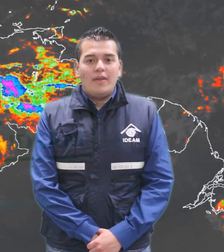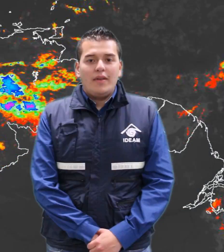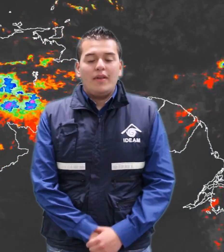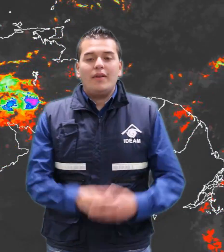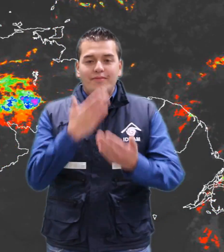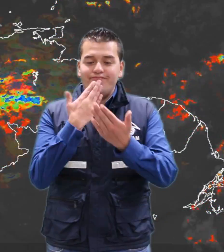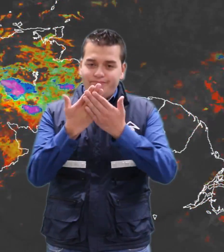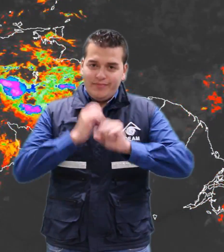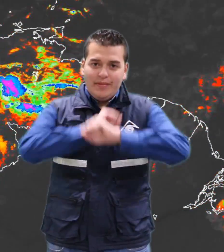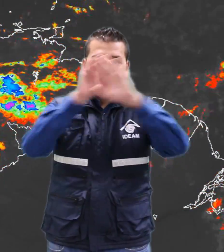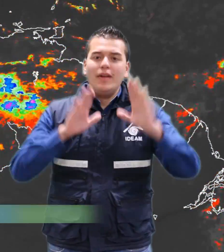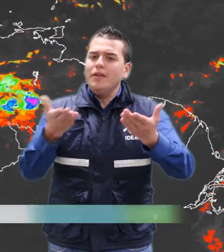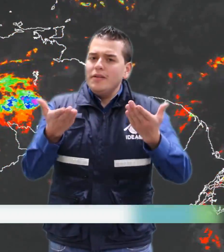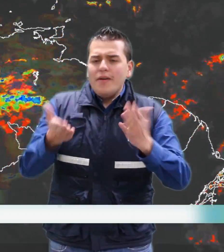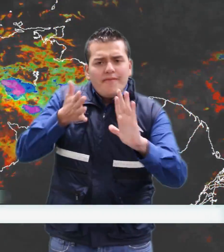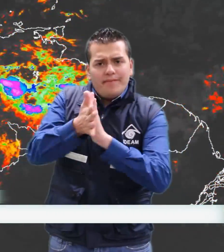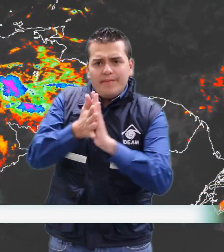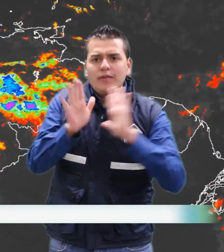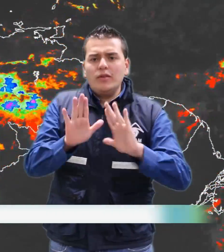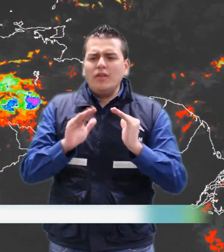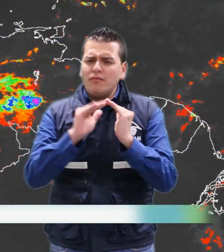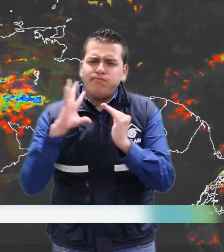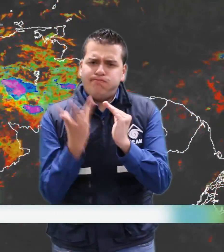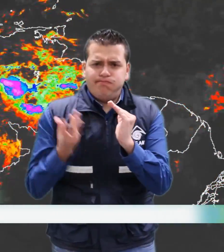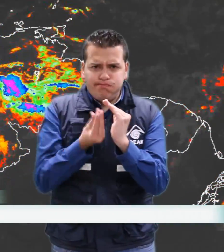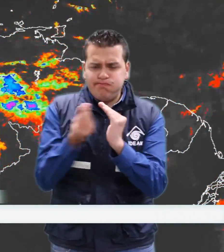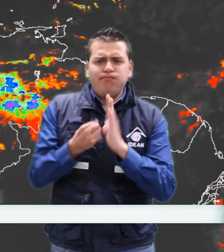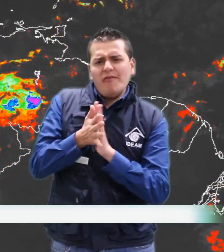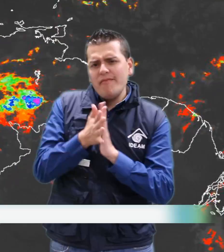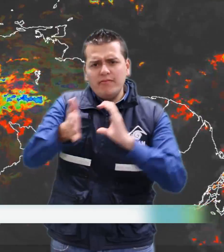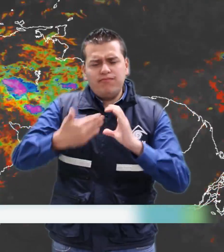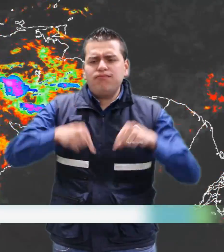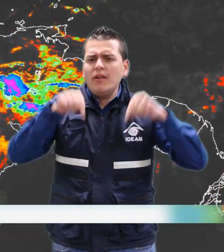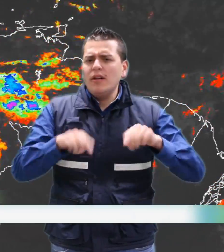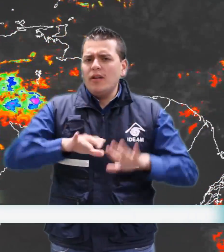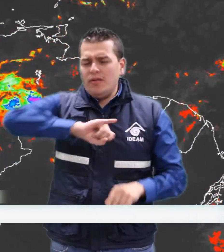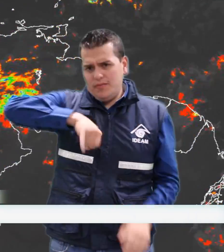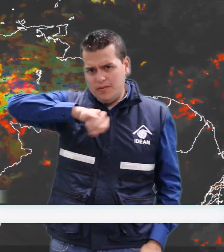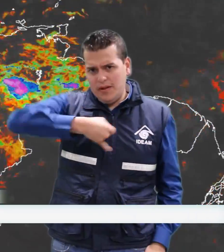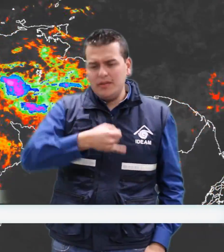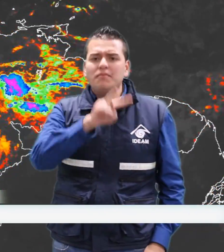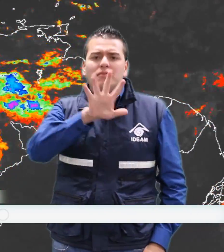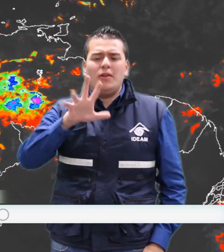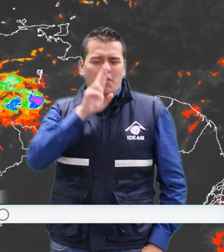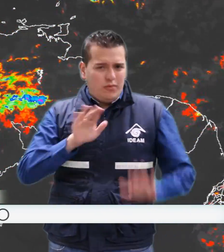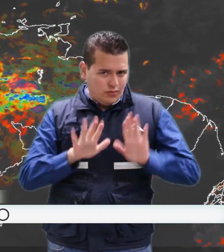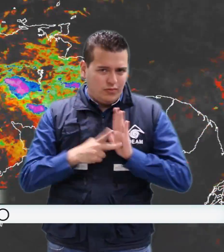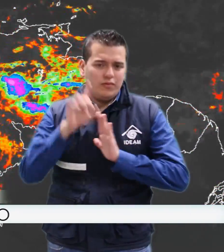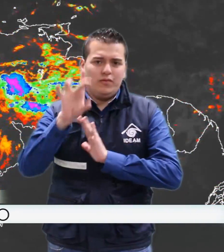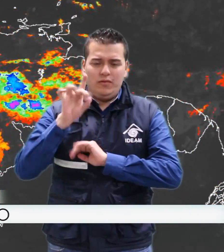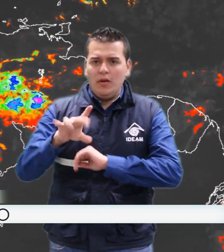Buenos días, bienvenidos al pronóstico de Lidán para el día de jueves 25 de junio de 2015. En el transcurso de las últimas horas